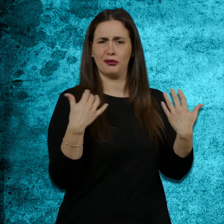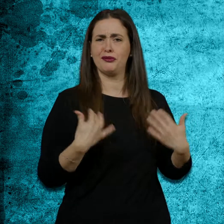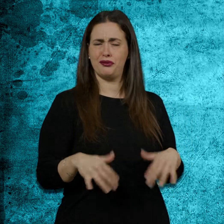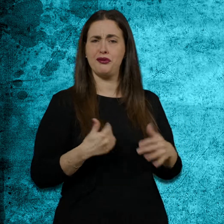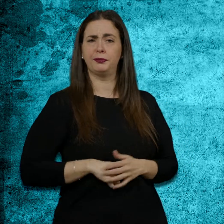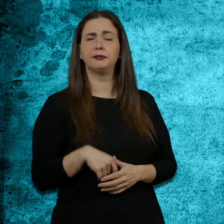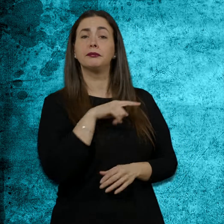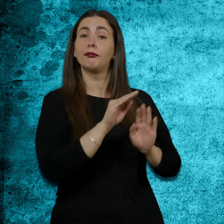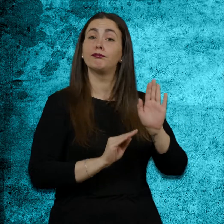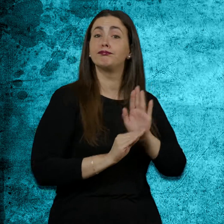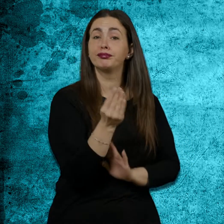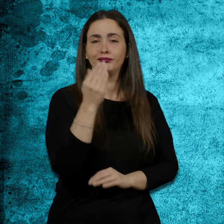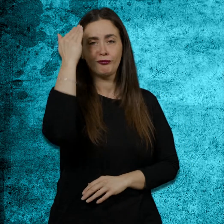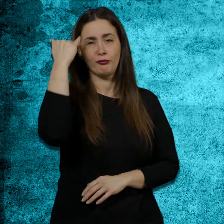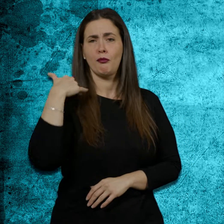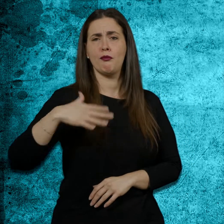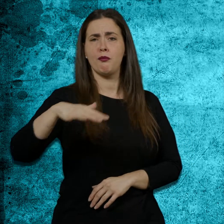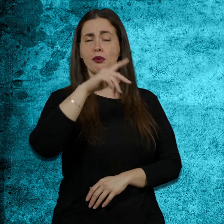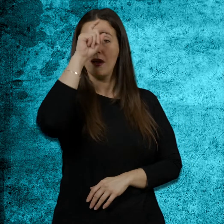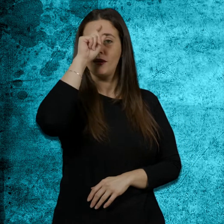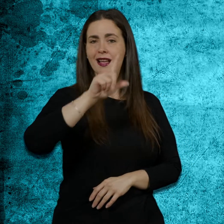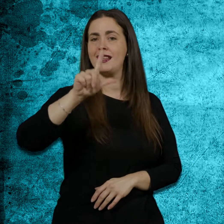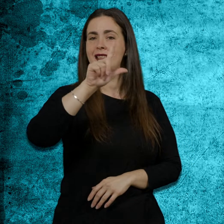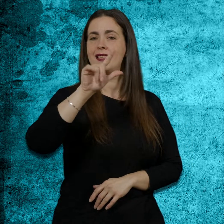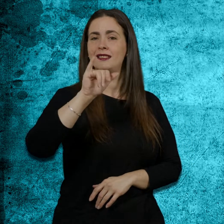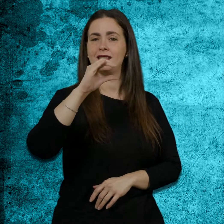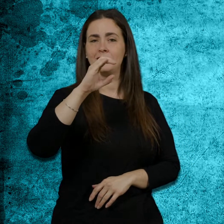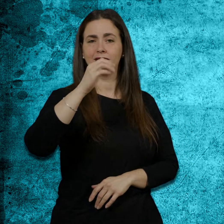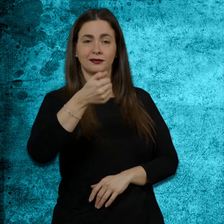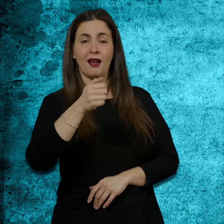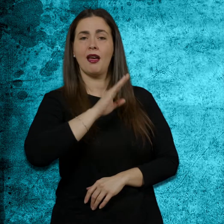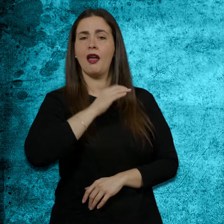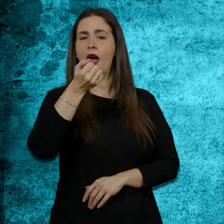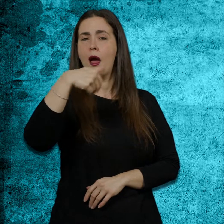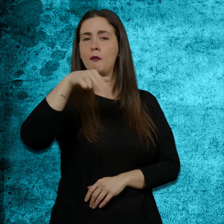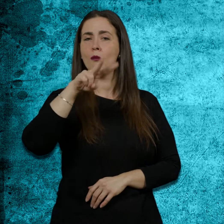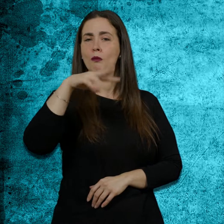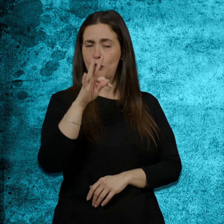Va néixer a Lliçà de Munt, al Vallès Oriental, Barcelona, en 1972.